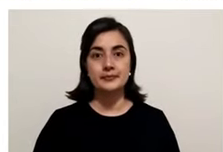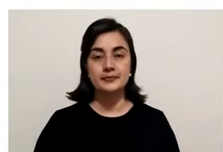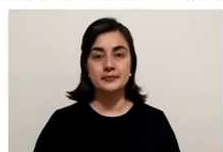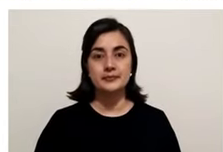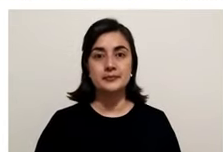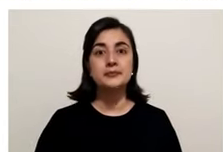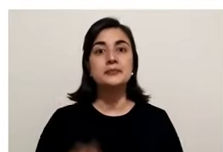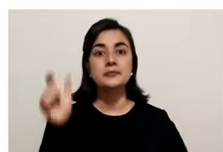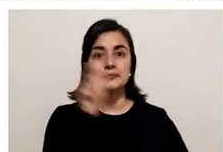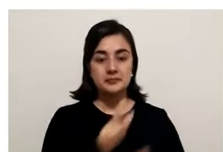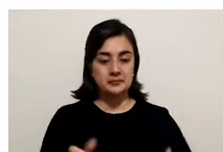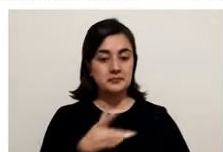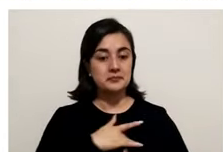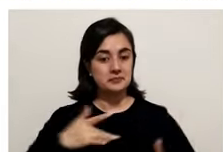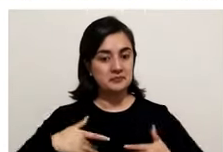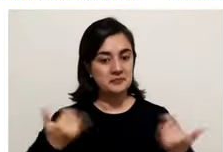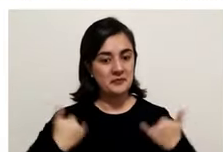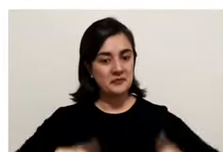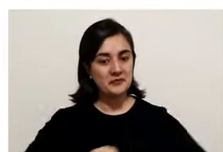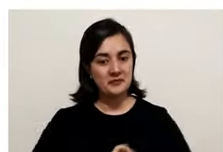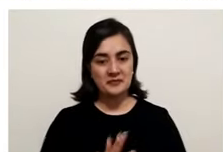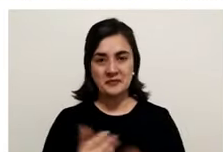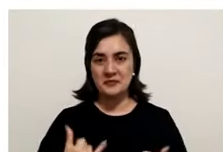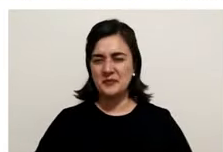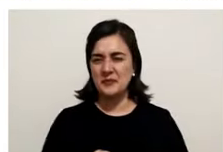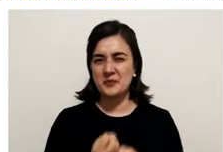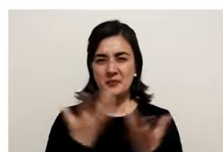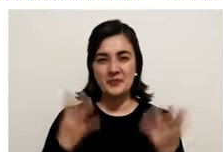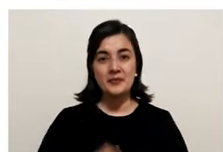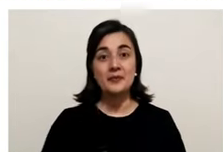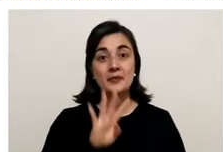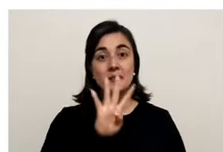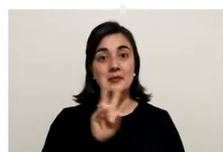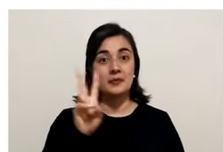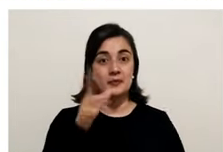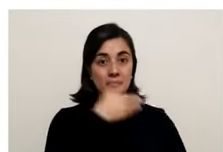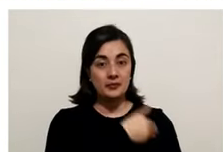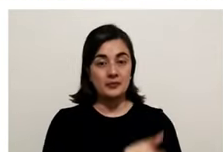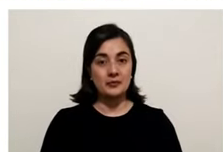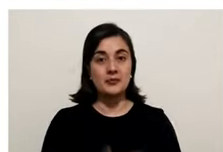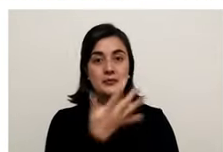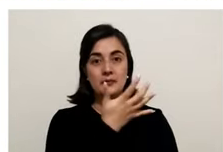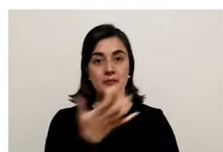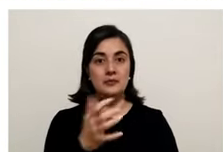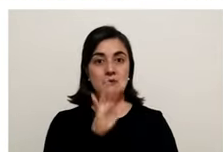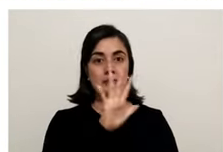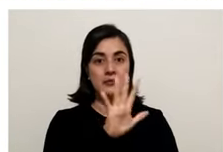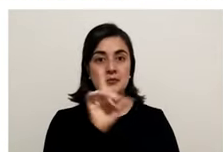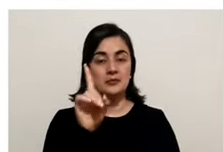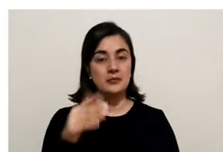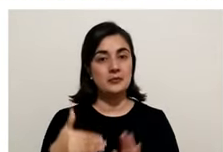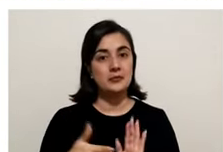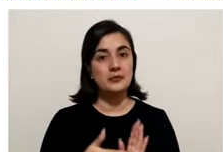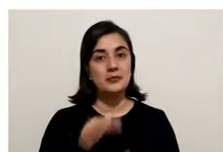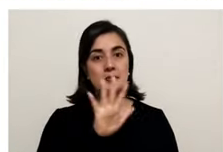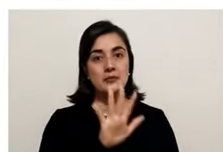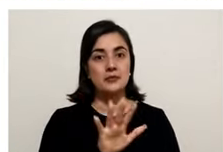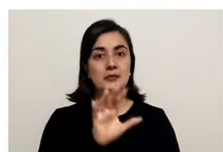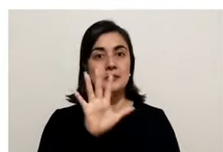Número de personas recuperadas. 42.551